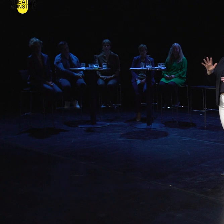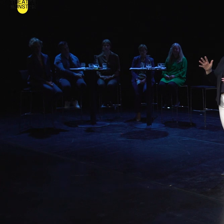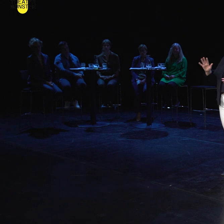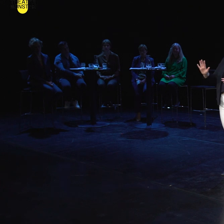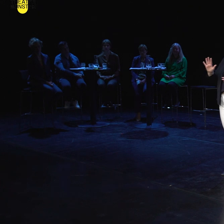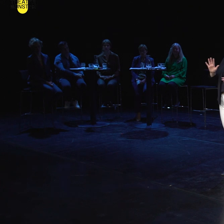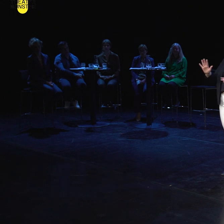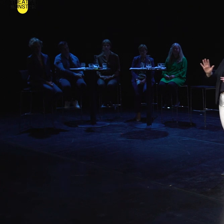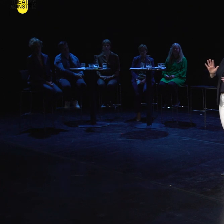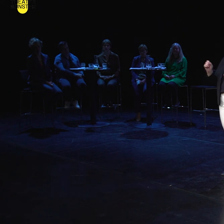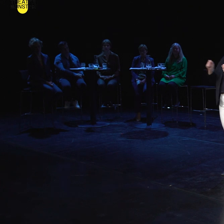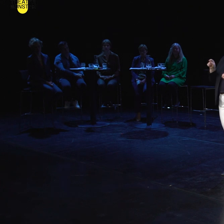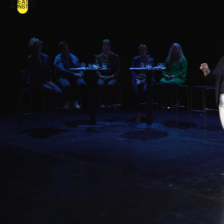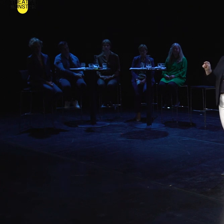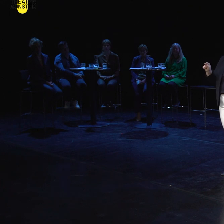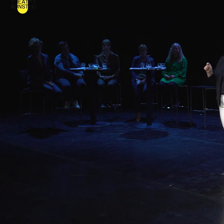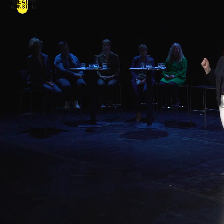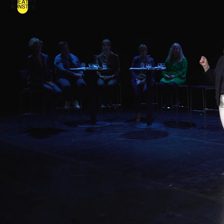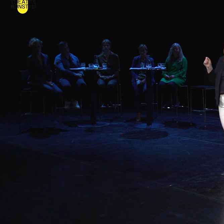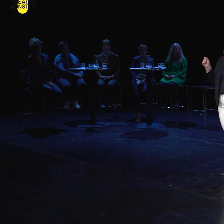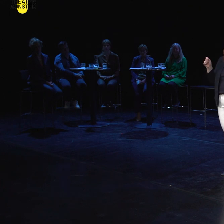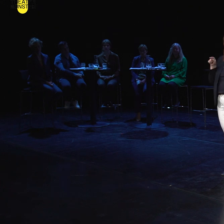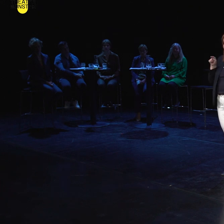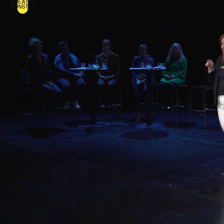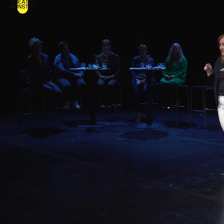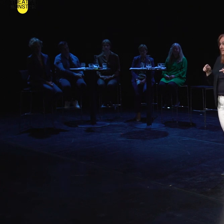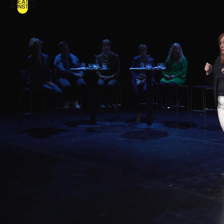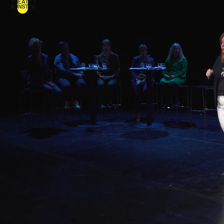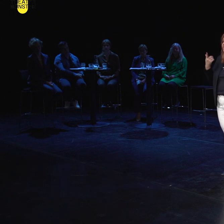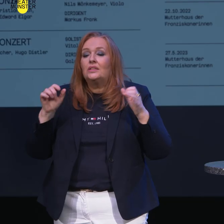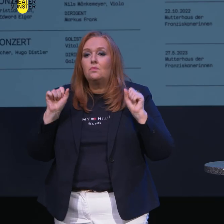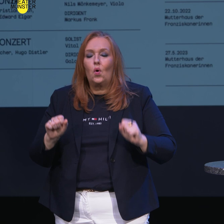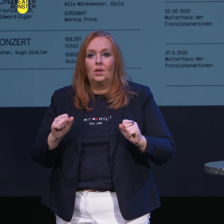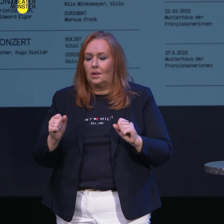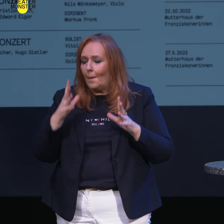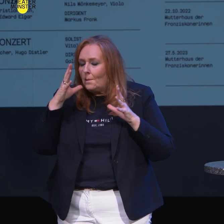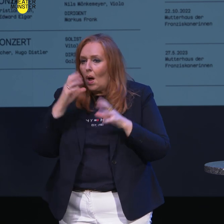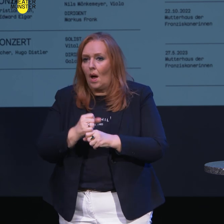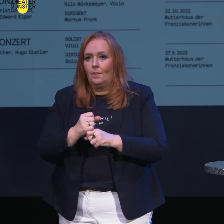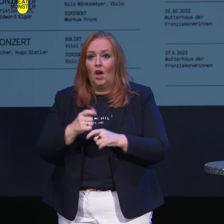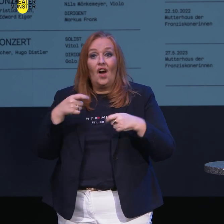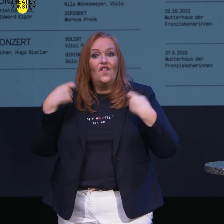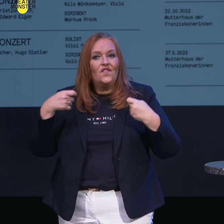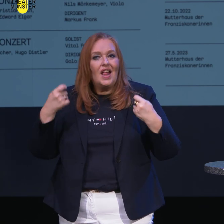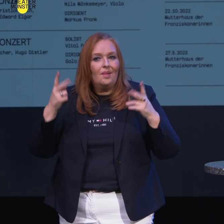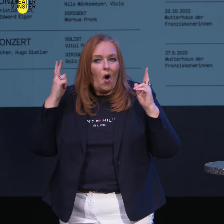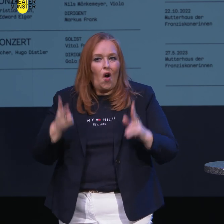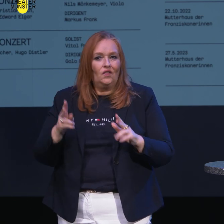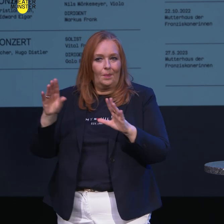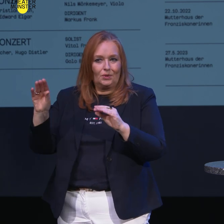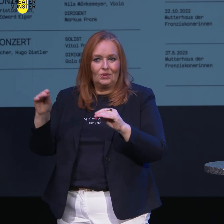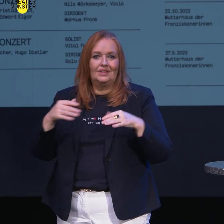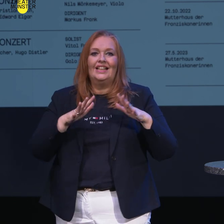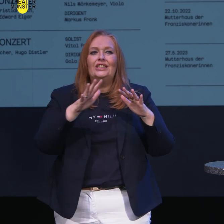und so weiter reagiert. Es ist faszinierend, was mit diesem Instrument machbar ist. In der Filmmusik hat es häufiger Verwendung gefunden